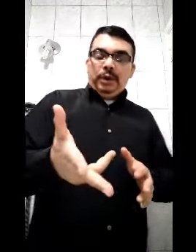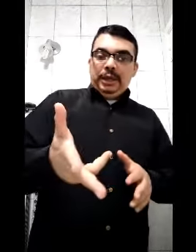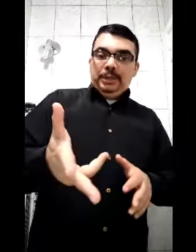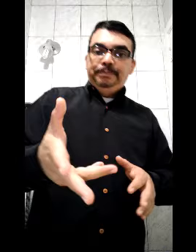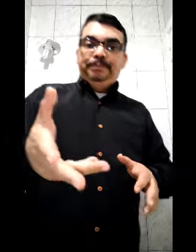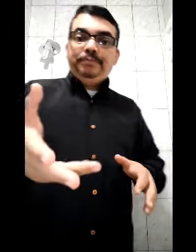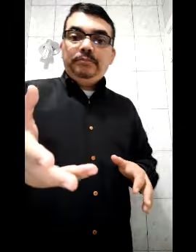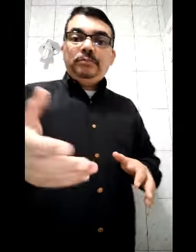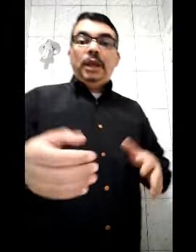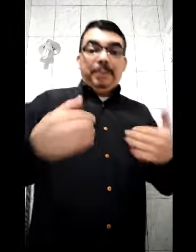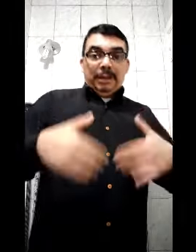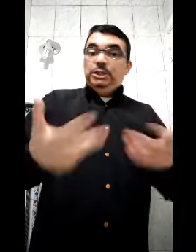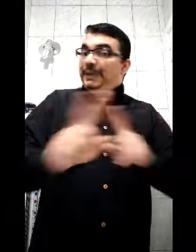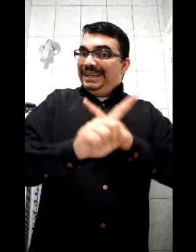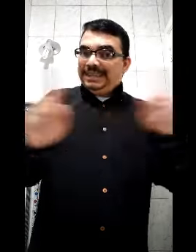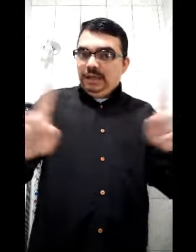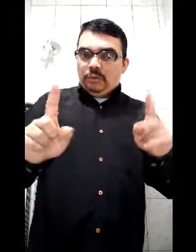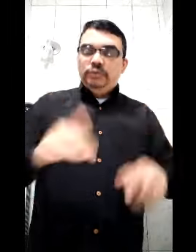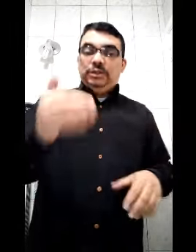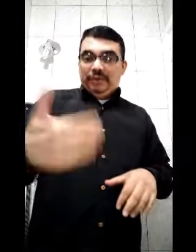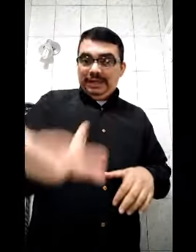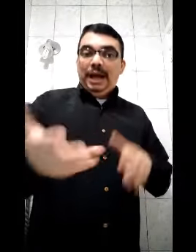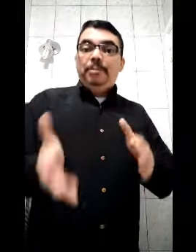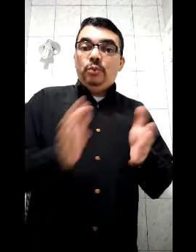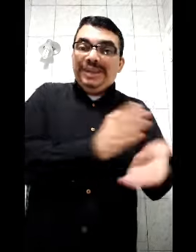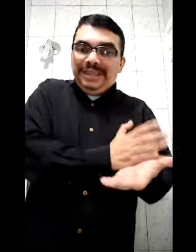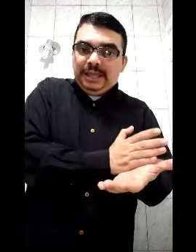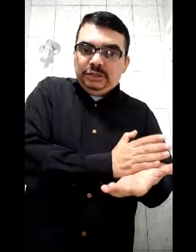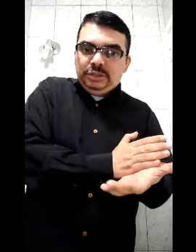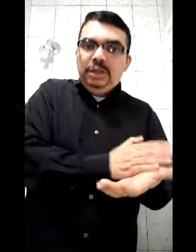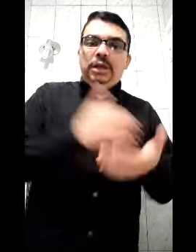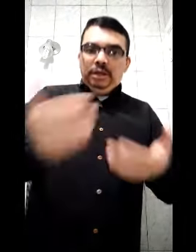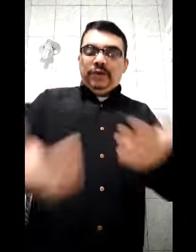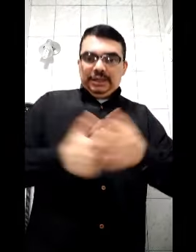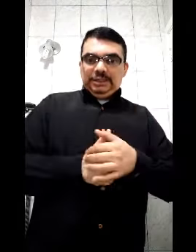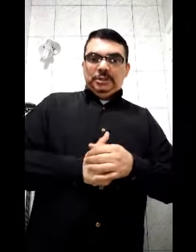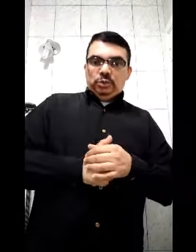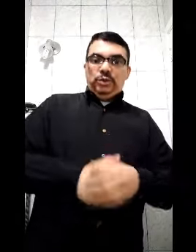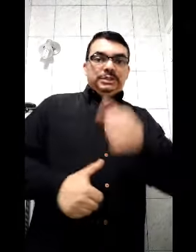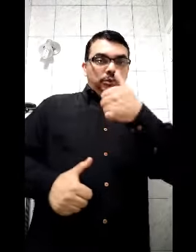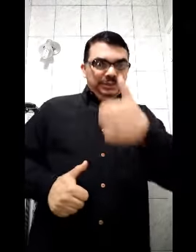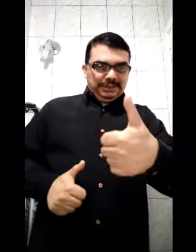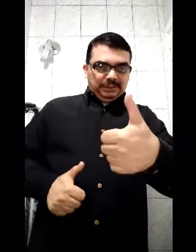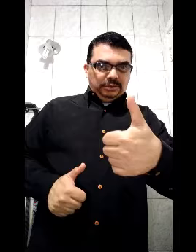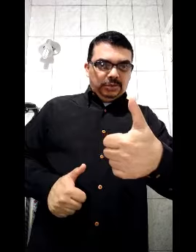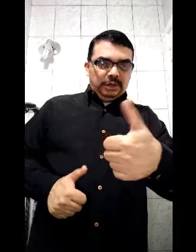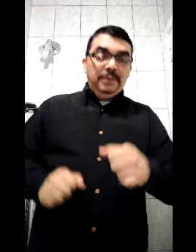Porém, pela minha experiência, não. Você vai ligar para um atendente que vai receber sua doação, sim. Ok?